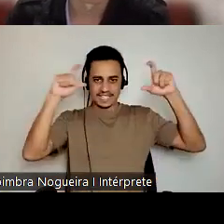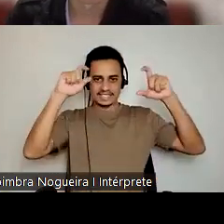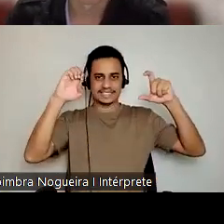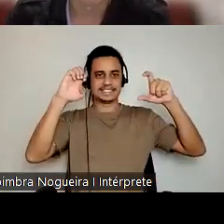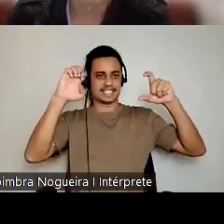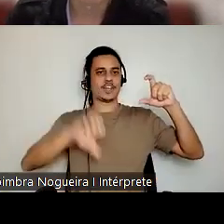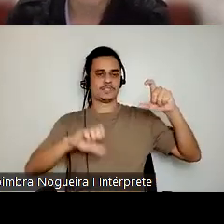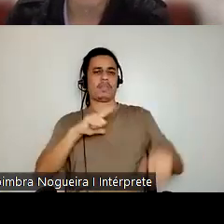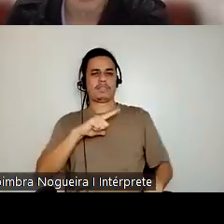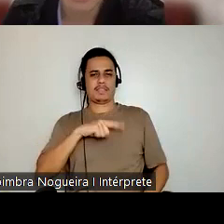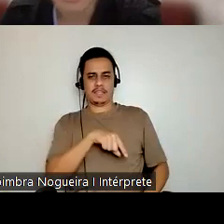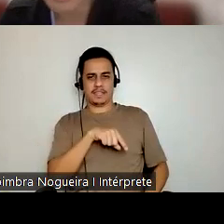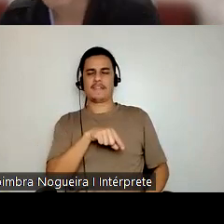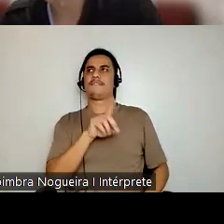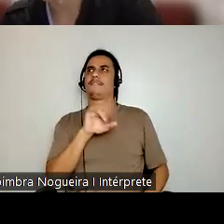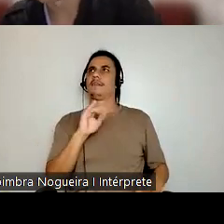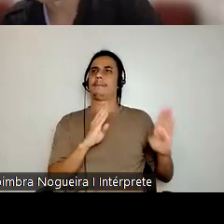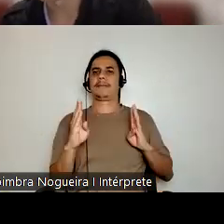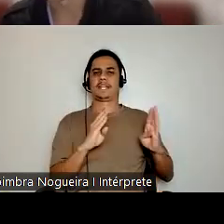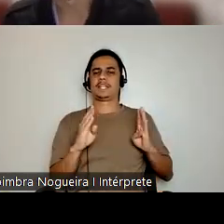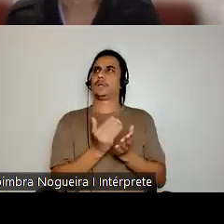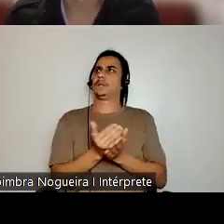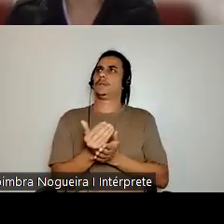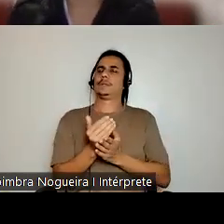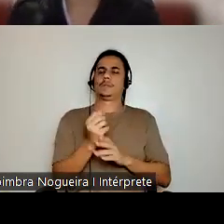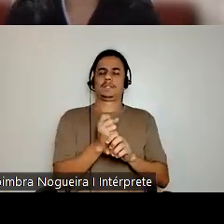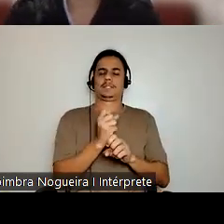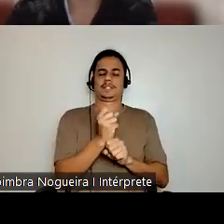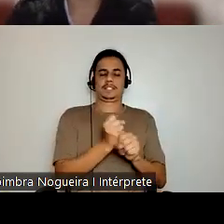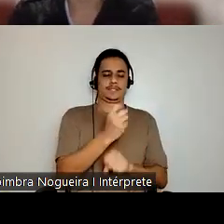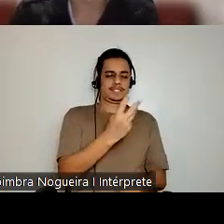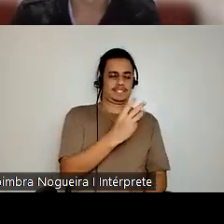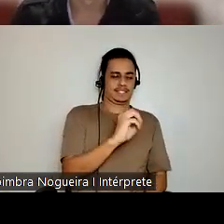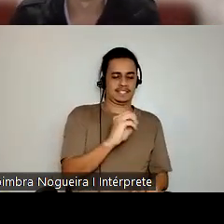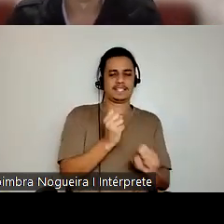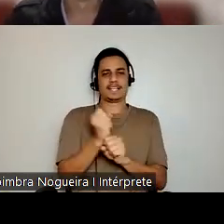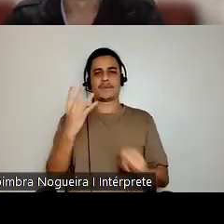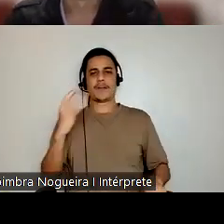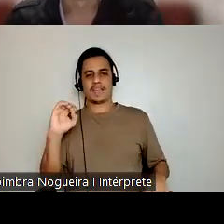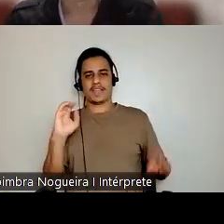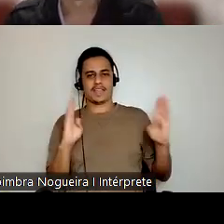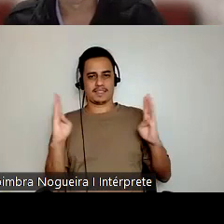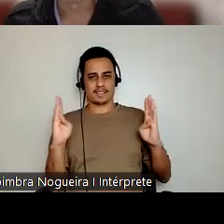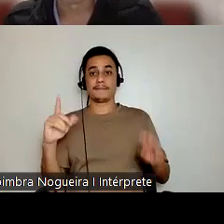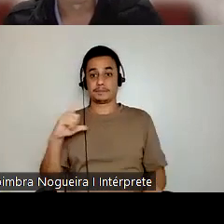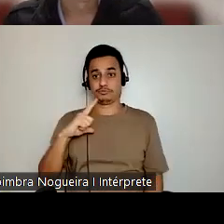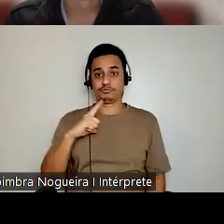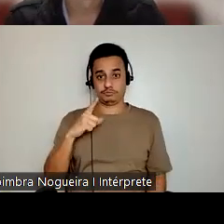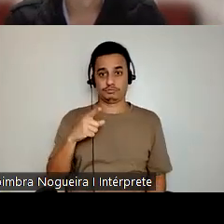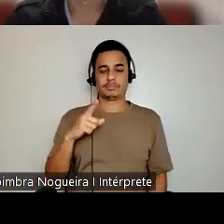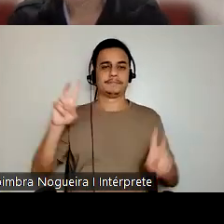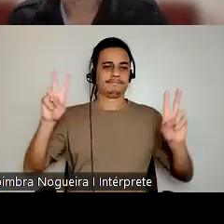existiu principalmente no período dos anos 30 e 40. Existiu um temor de que o Japão